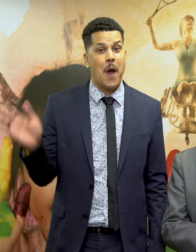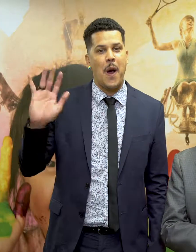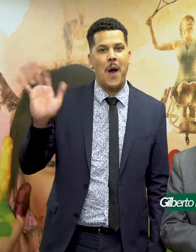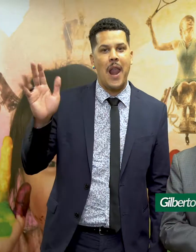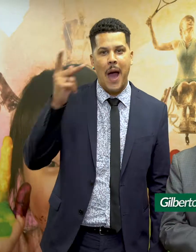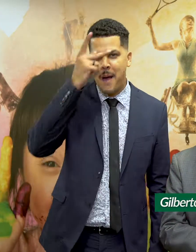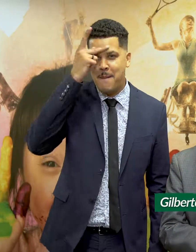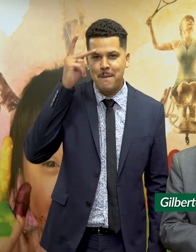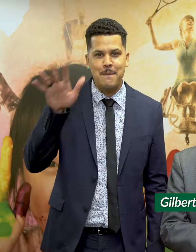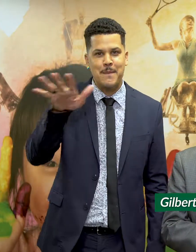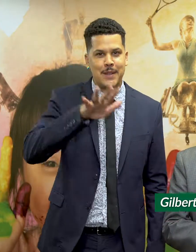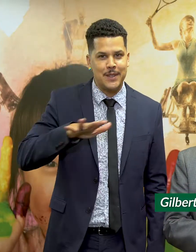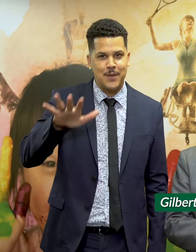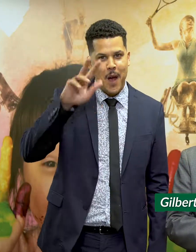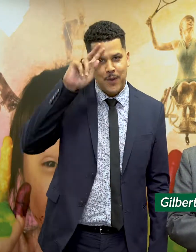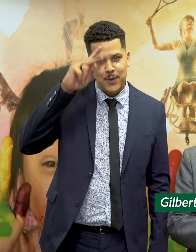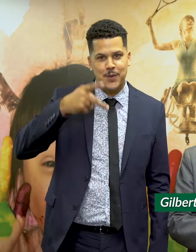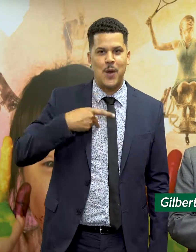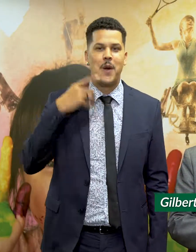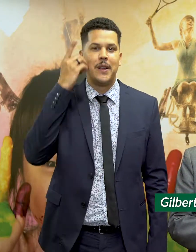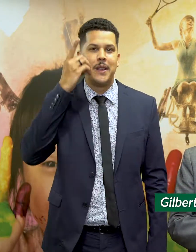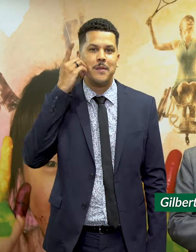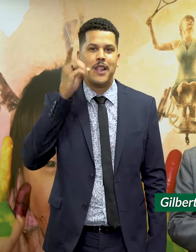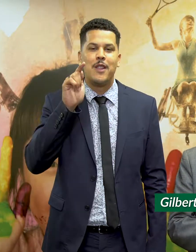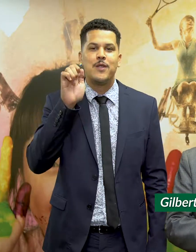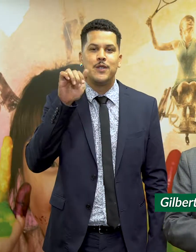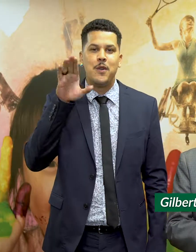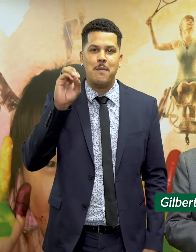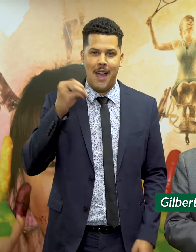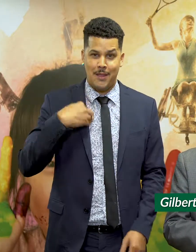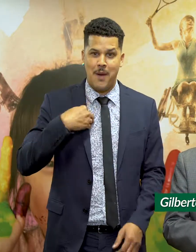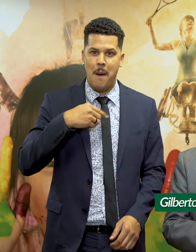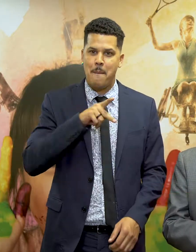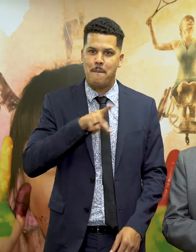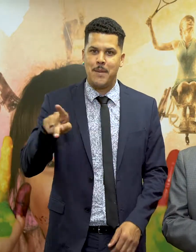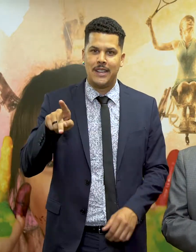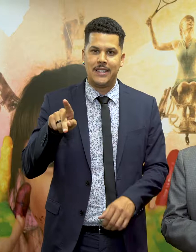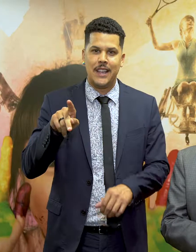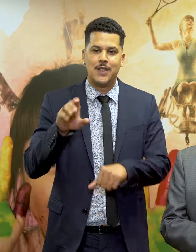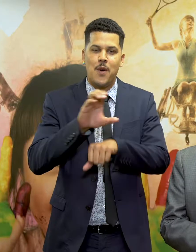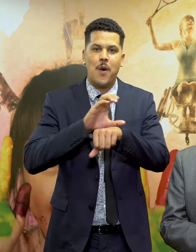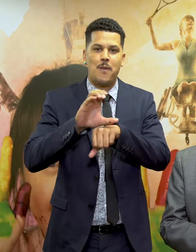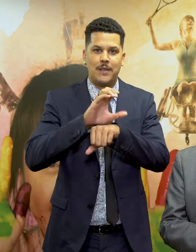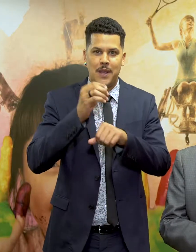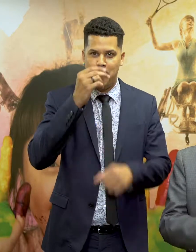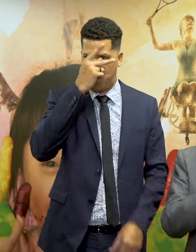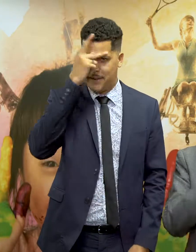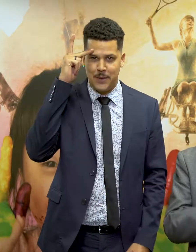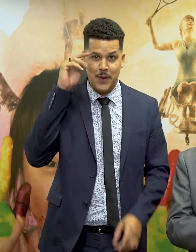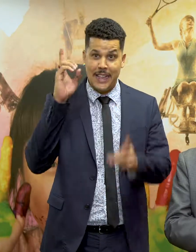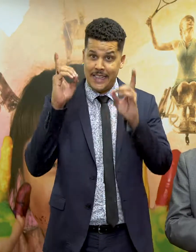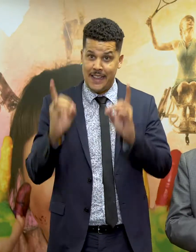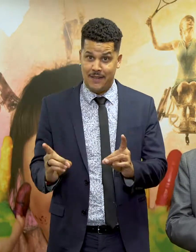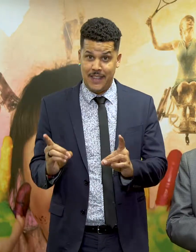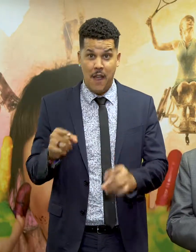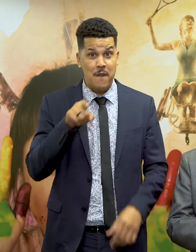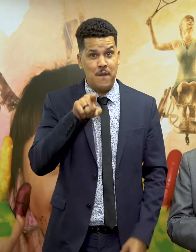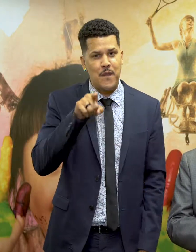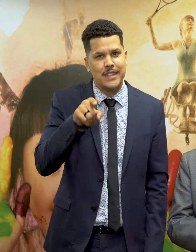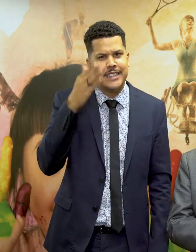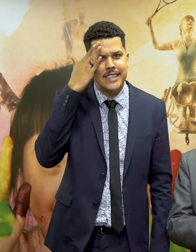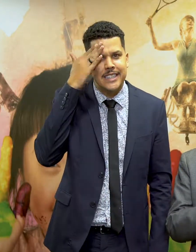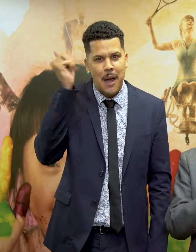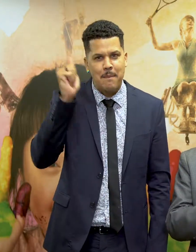Olá, pessoal, eu sou o deputado federal Gilberto Nascimento, presidente da Comissão de Pessoas com Deficiência. E olha, você sabia que no dia